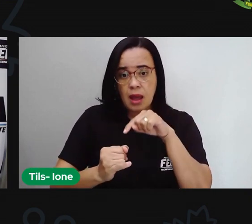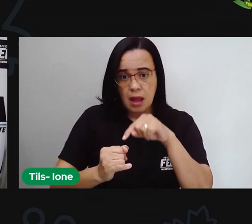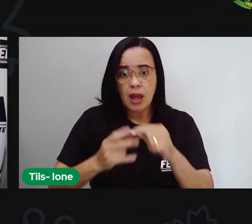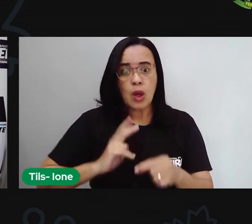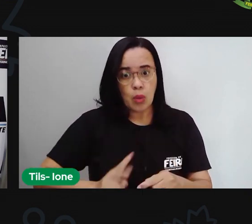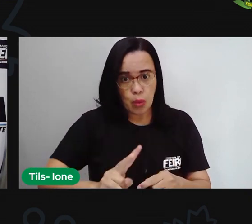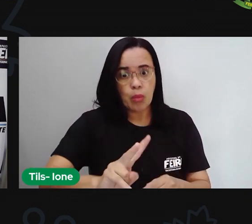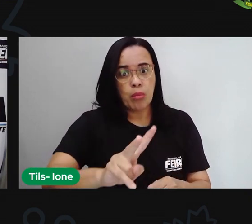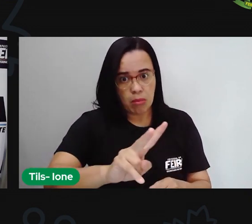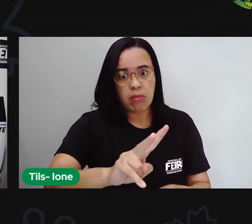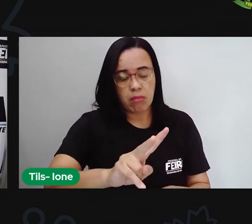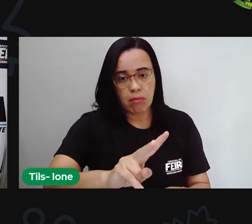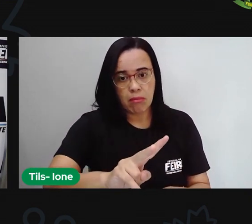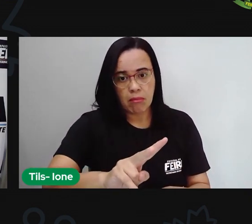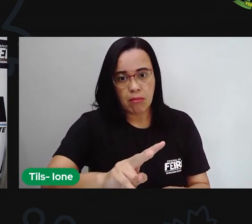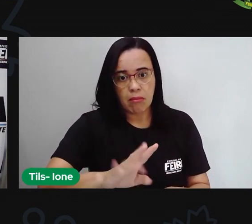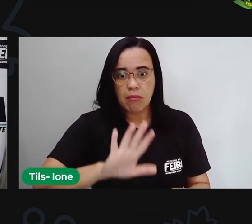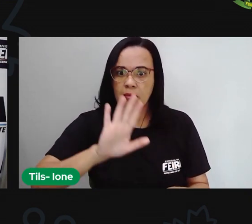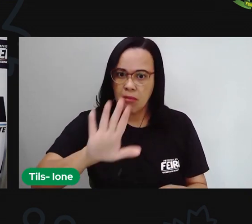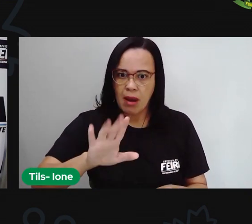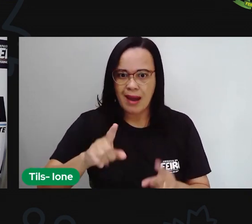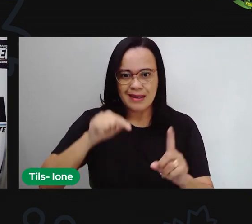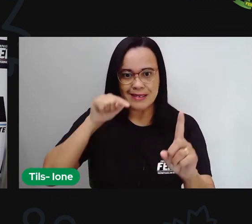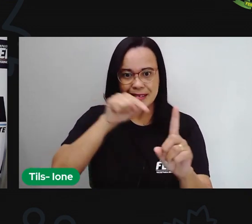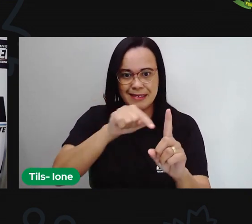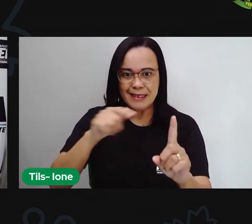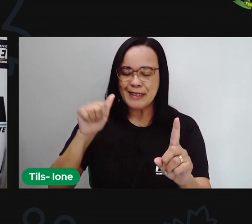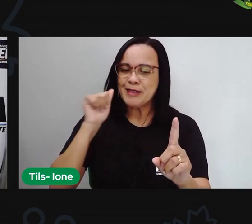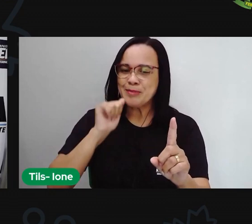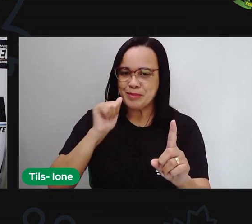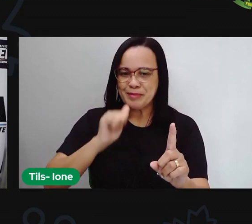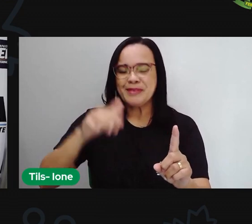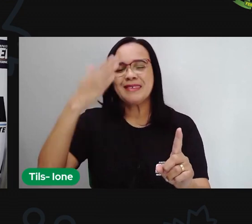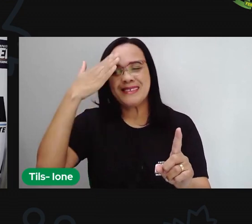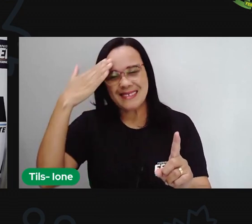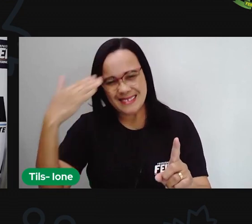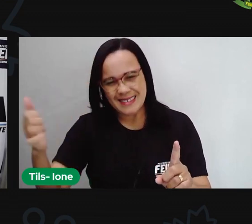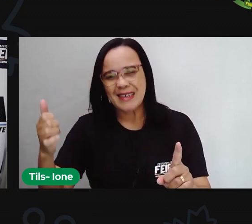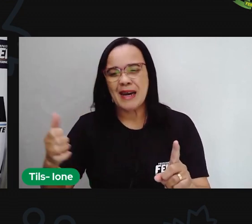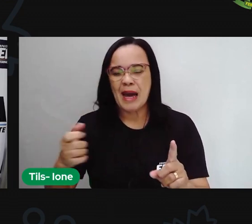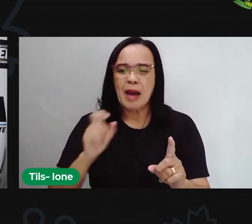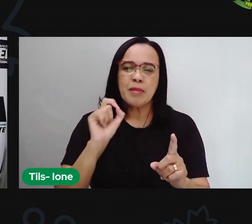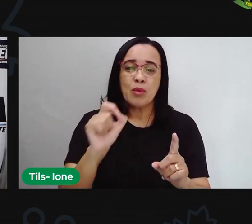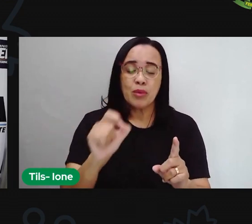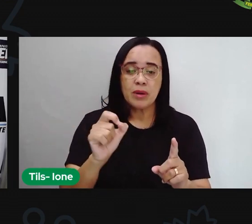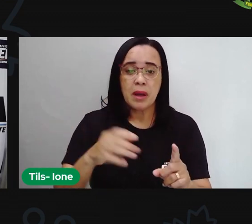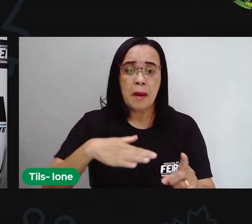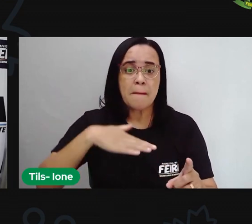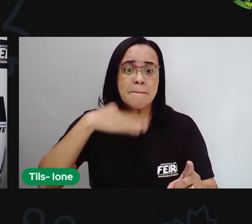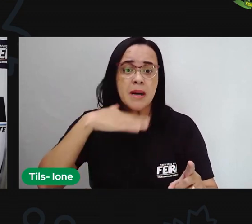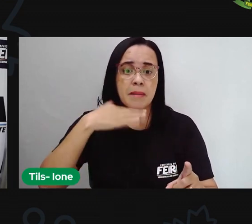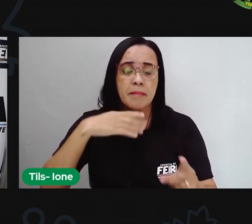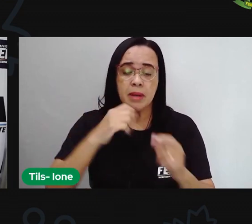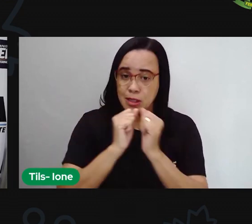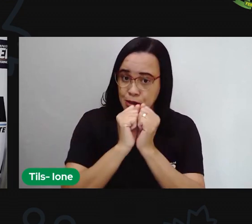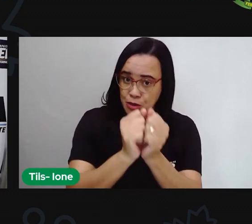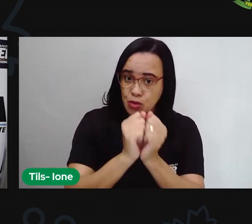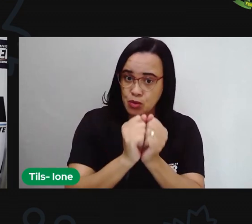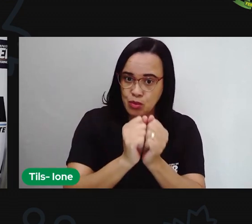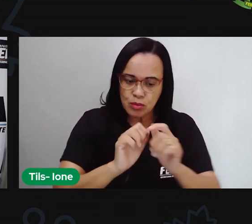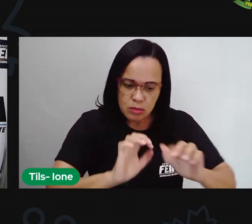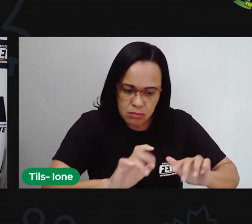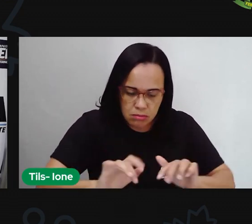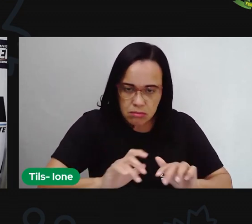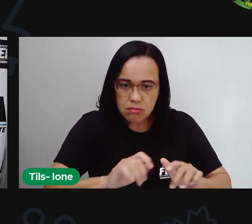lugar mas agora Mariana só entra nela com a mãe por perto assim ela pode pesquisar